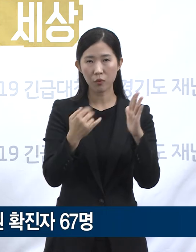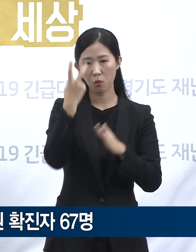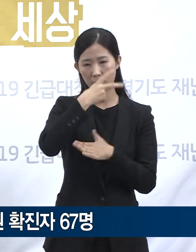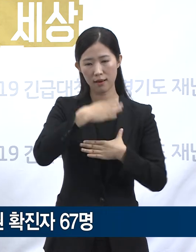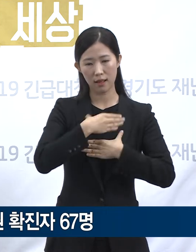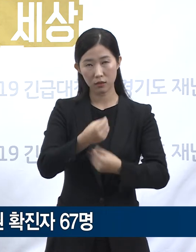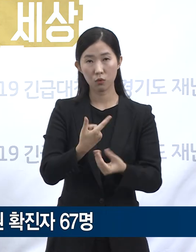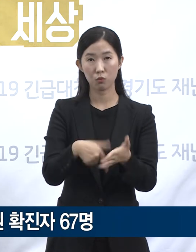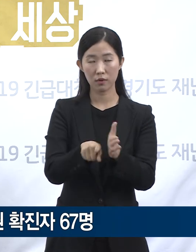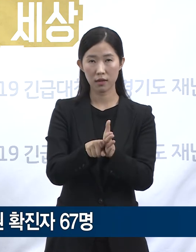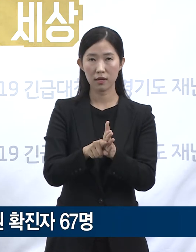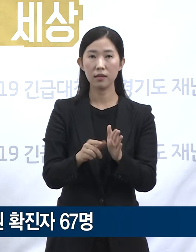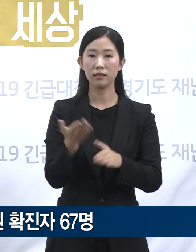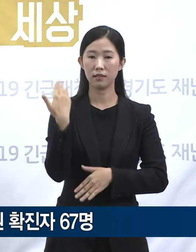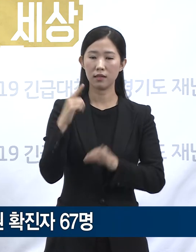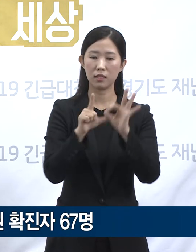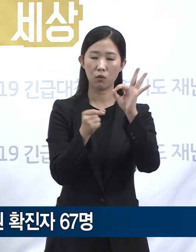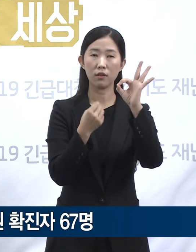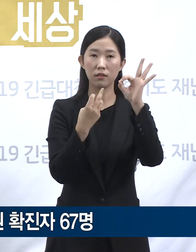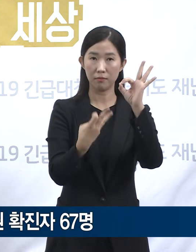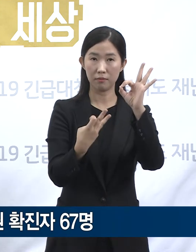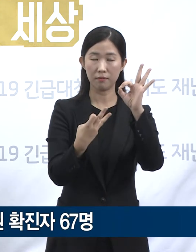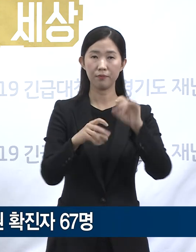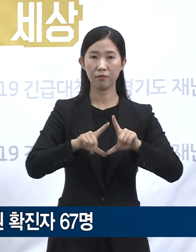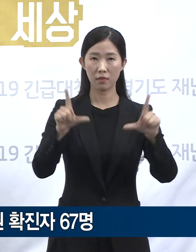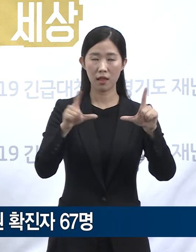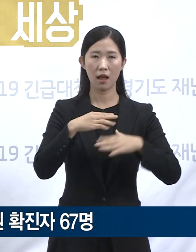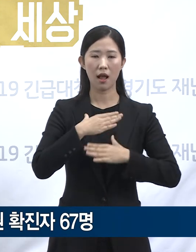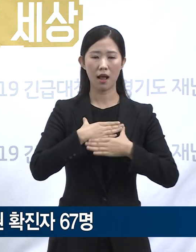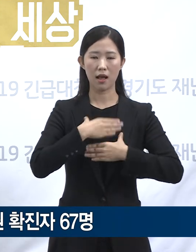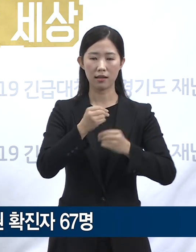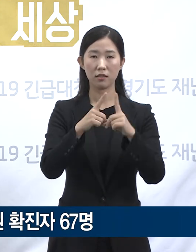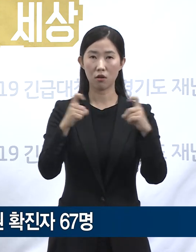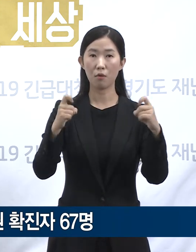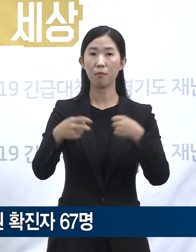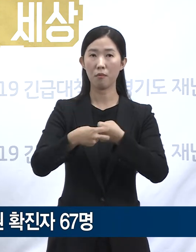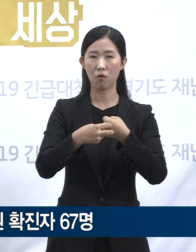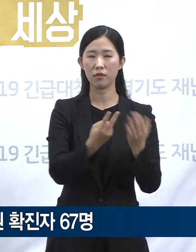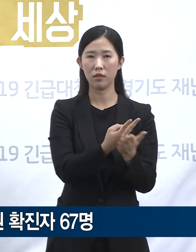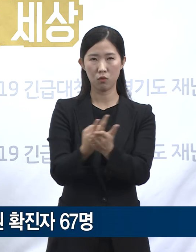10월 13일 경기도의료원 안성병원으로 이송하여 격리 진료 중입니다.